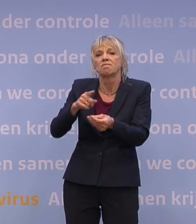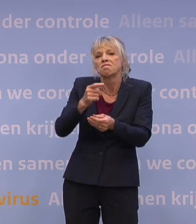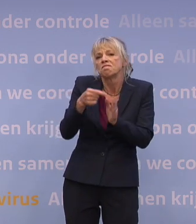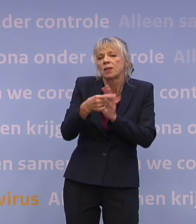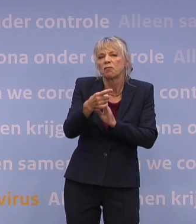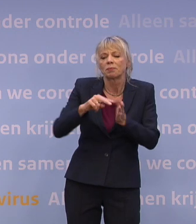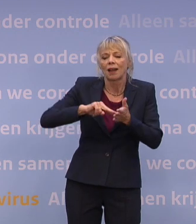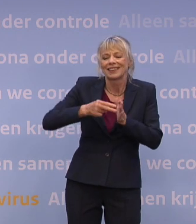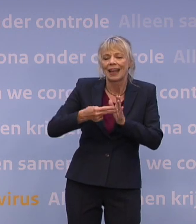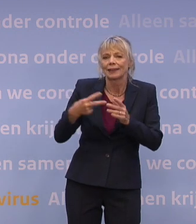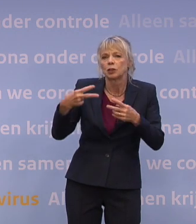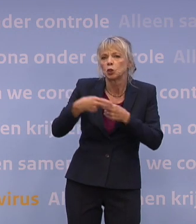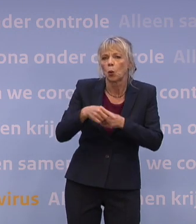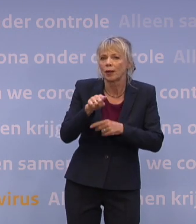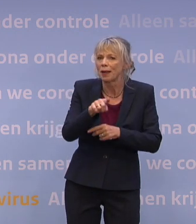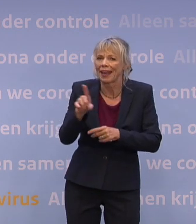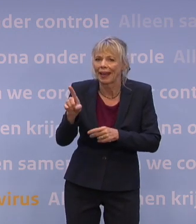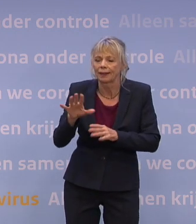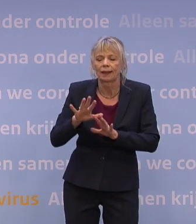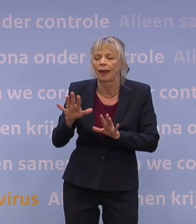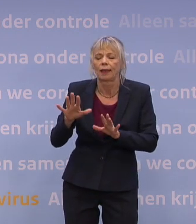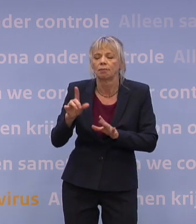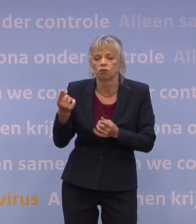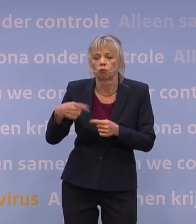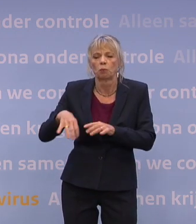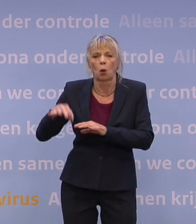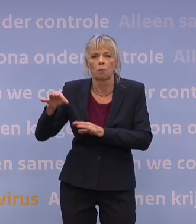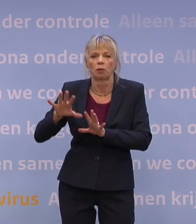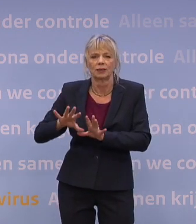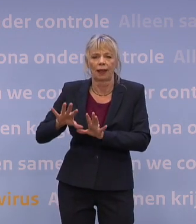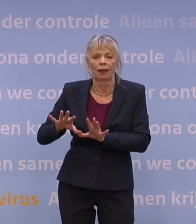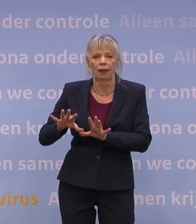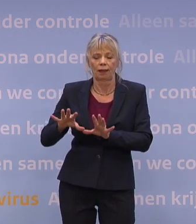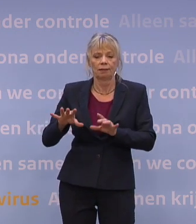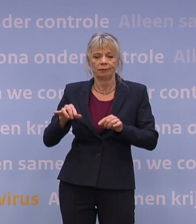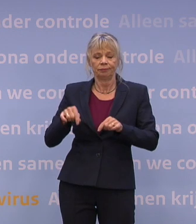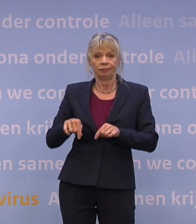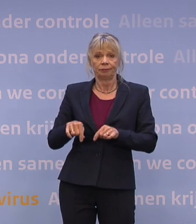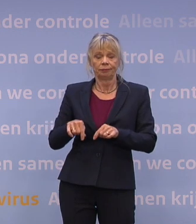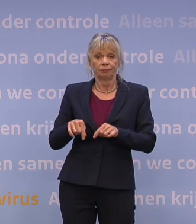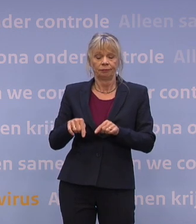GGD, is dat niet zo'n heel groot punt. Die moet wel worden opgelost over, maar dat is niet het allergrootste punt voor dit doel.